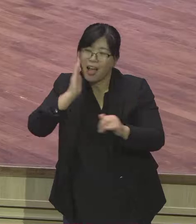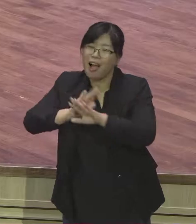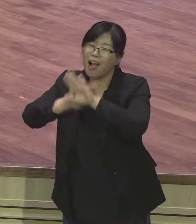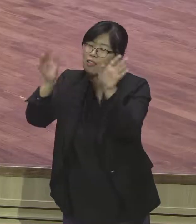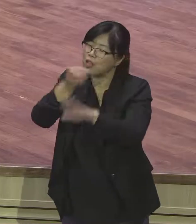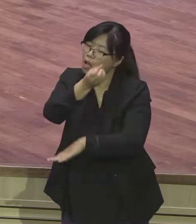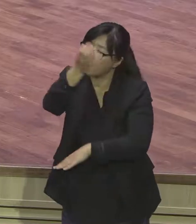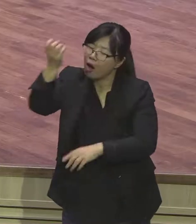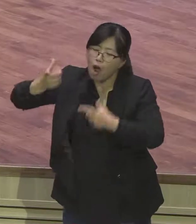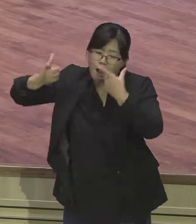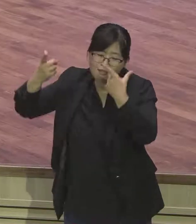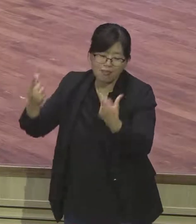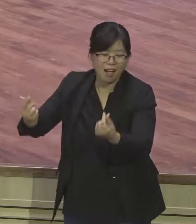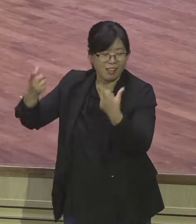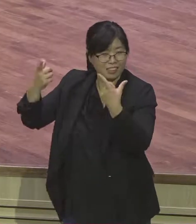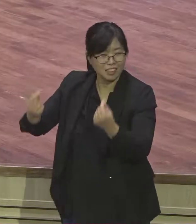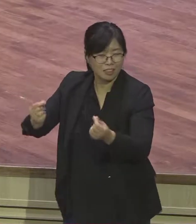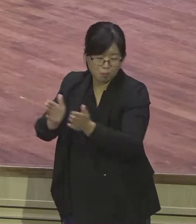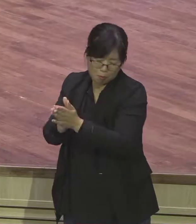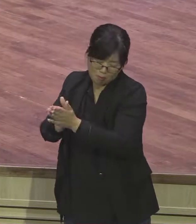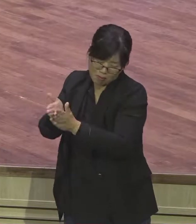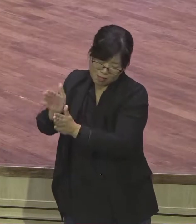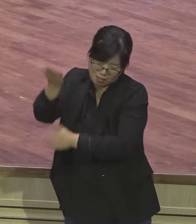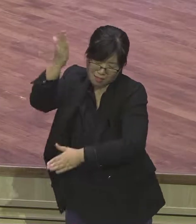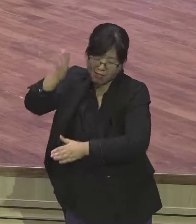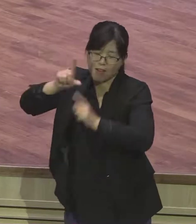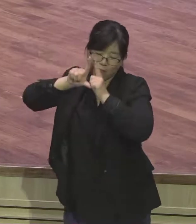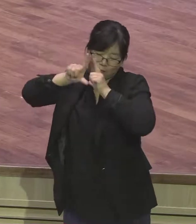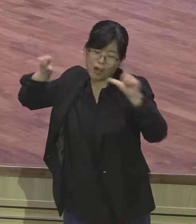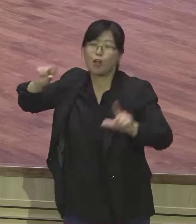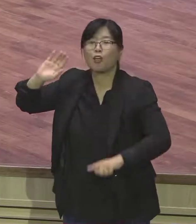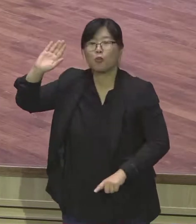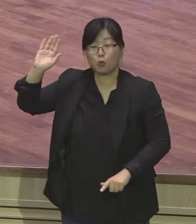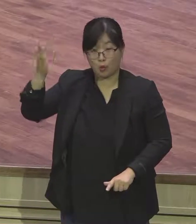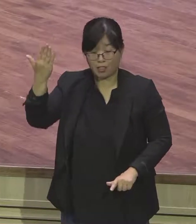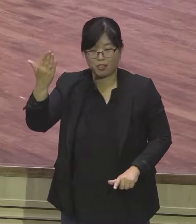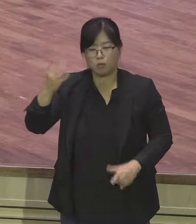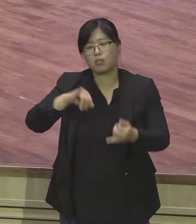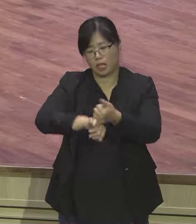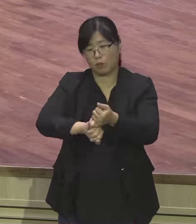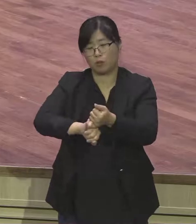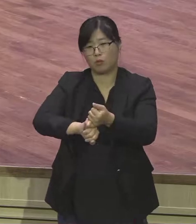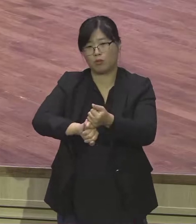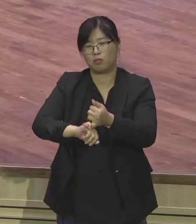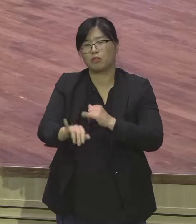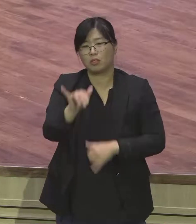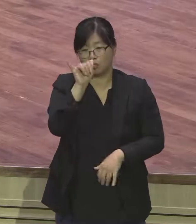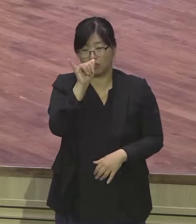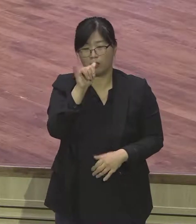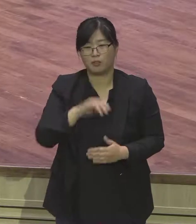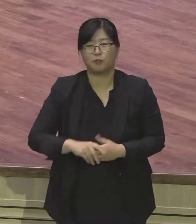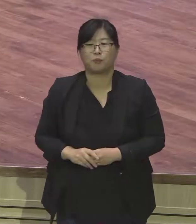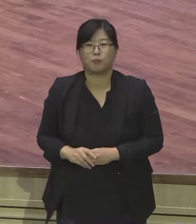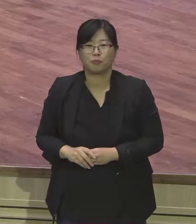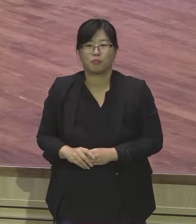영원히 빛나게 하리라 두 번째 요셉의 마지막 전도입니다 24절로 25절입니다